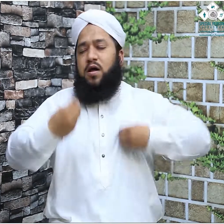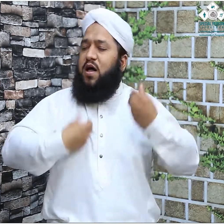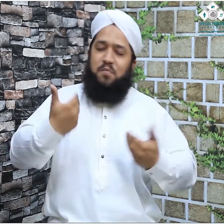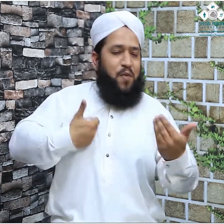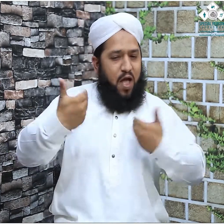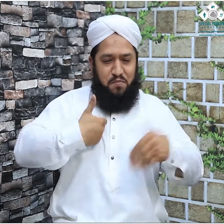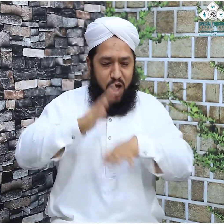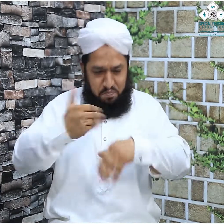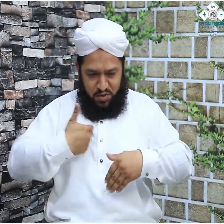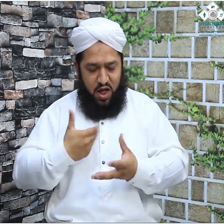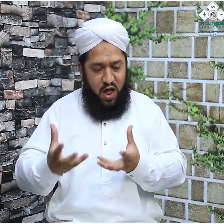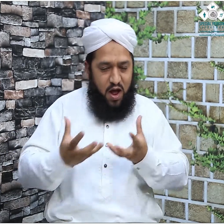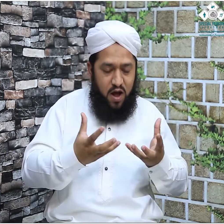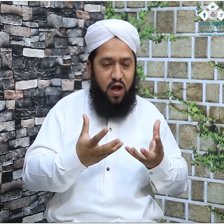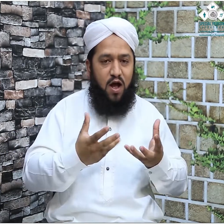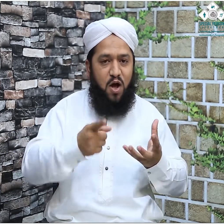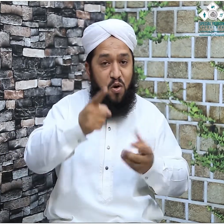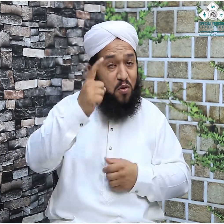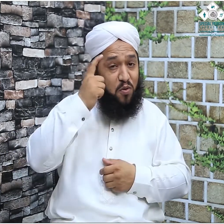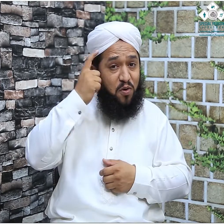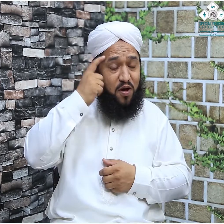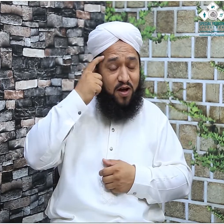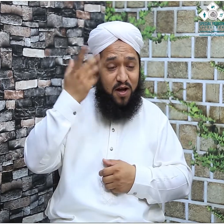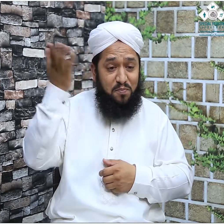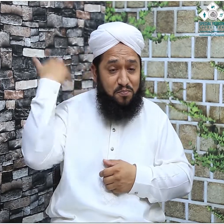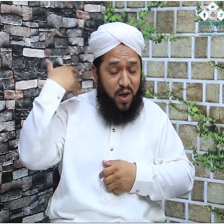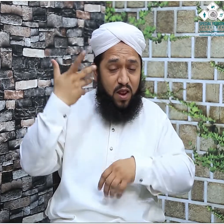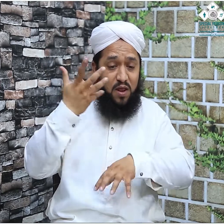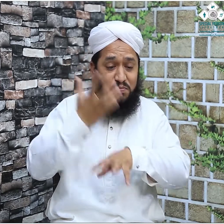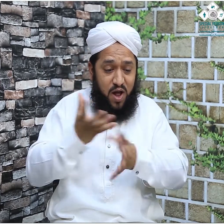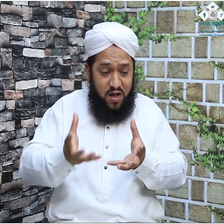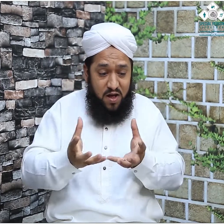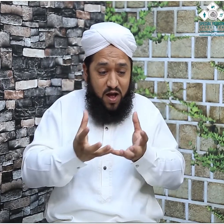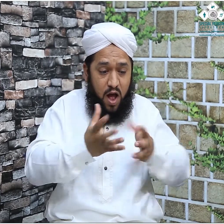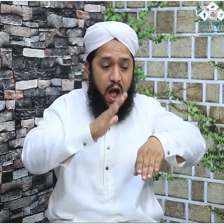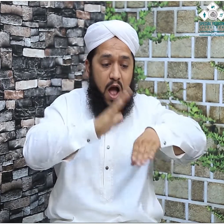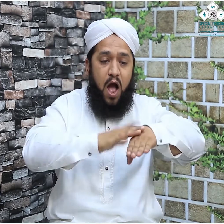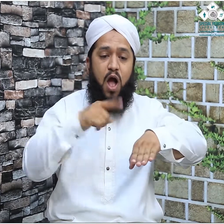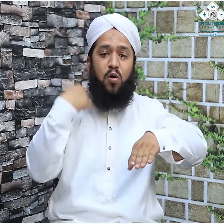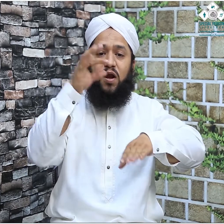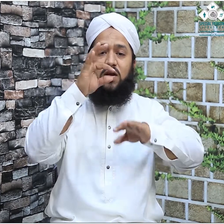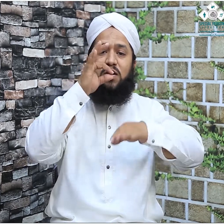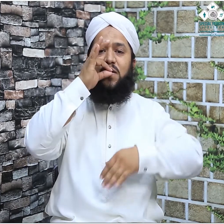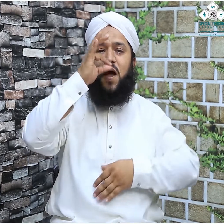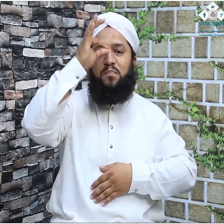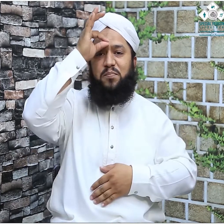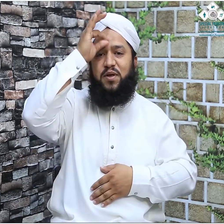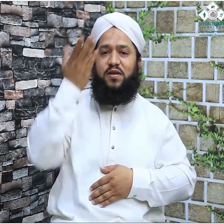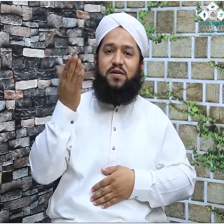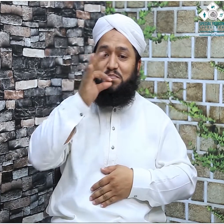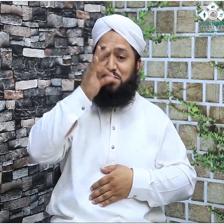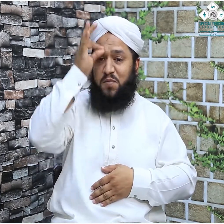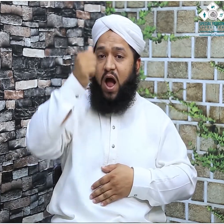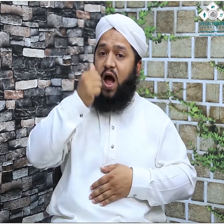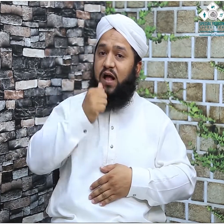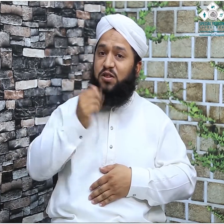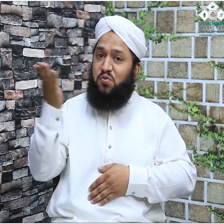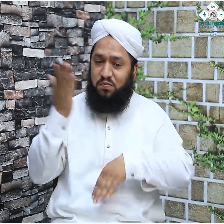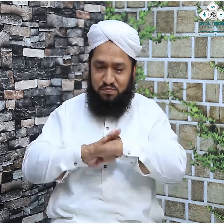کی دیوار میں لگایا گیا تو وہ انبیاء کے ہاتھوں سے ہوا تھا پہلے حضرت آدم علیہ السلام کے ہاتھوں سے پھر حضرت ابراہیم علیہ السلام کے ہاتھوں سے اب